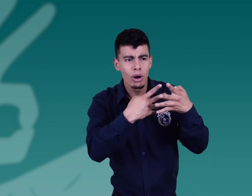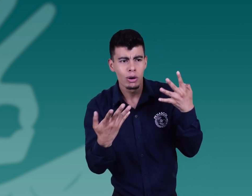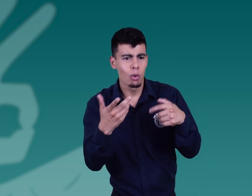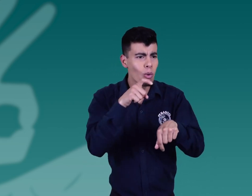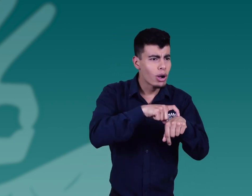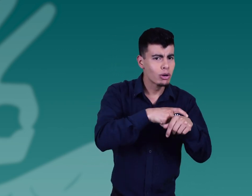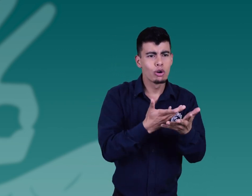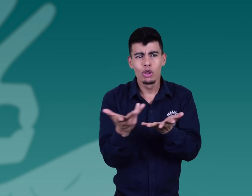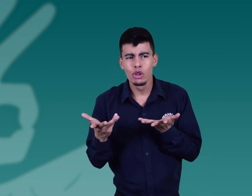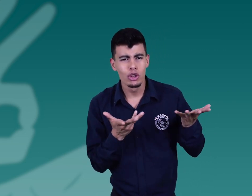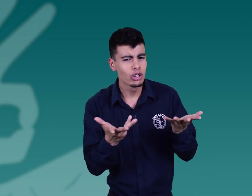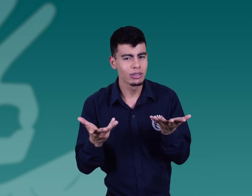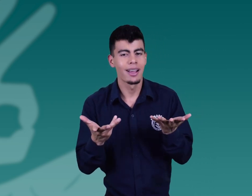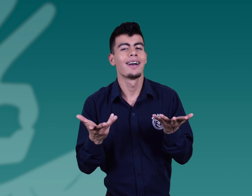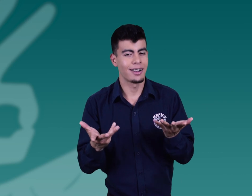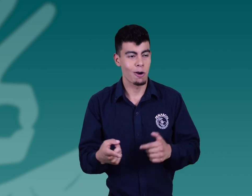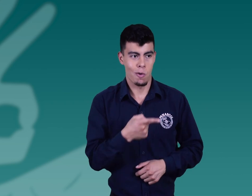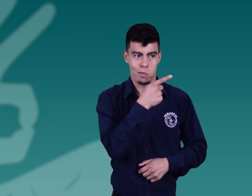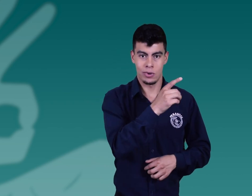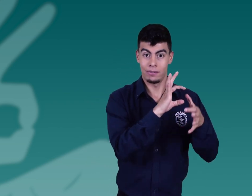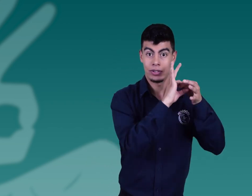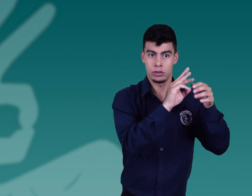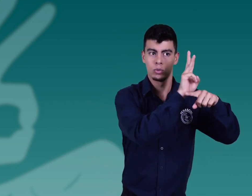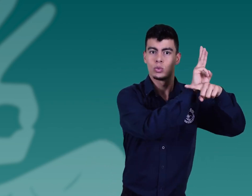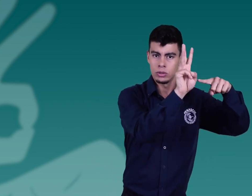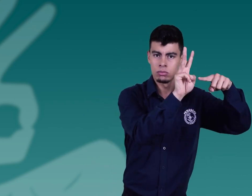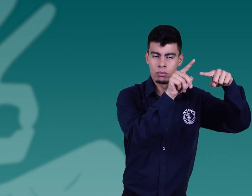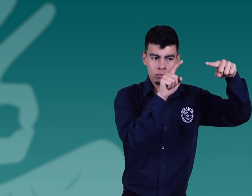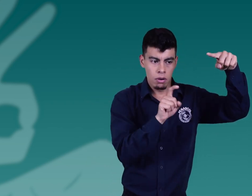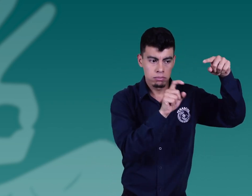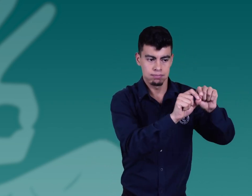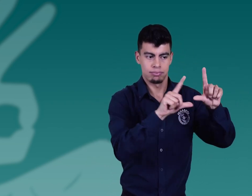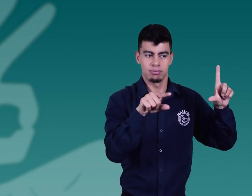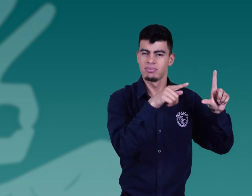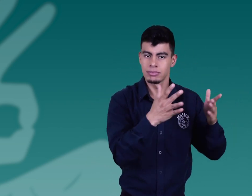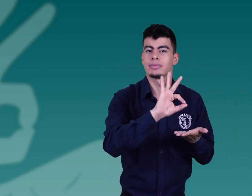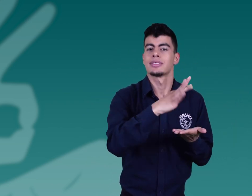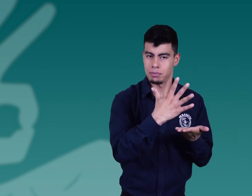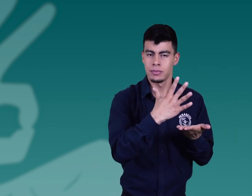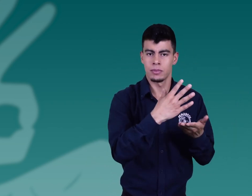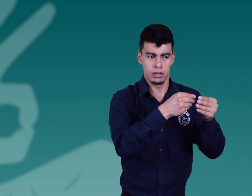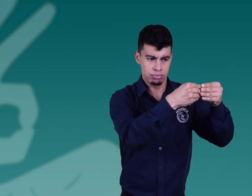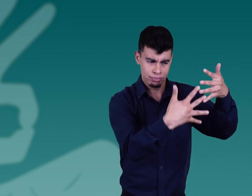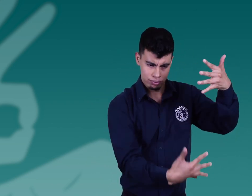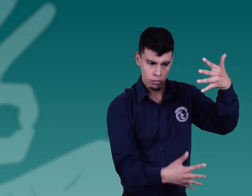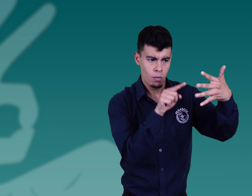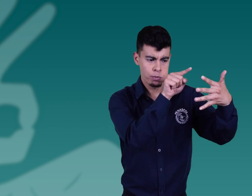pueden ingresar a la página web de FENASCOL y buscar la opción de Servir. Allí se desplegará una lista de entidades.